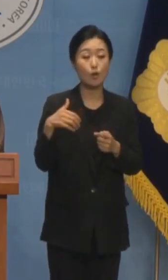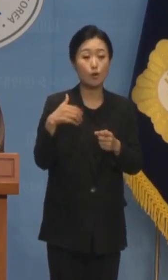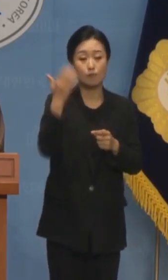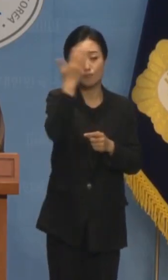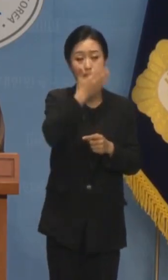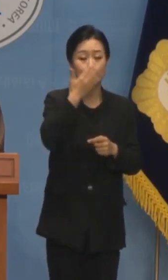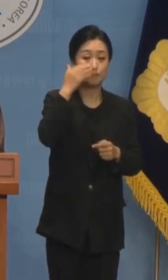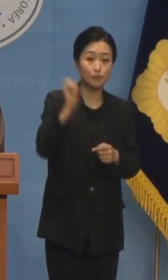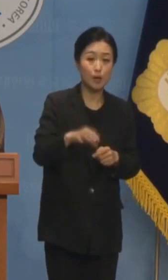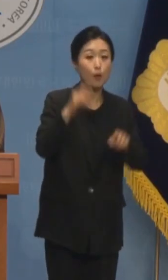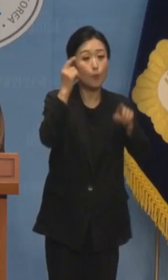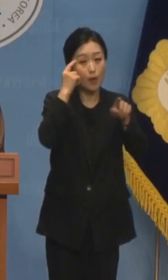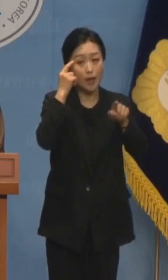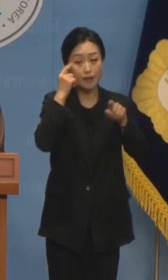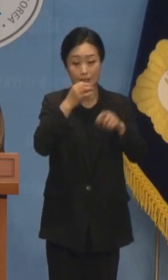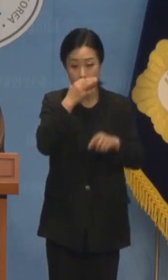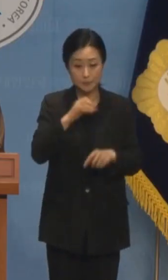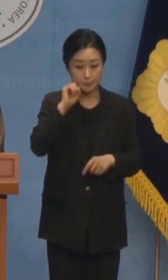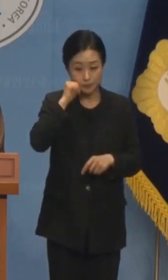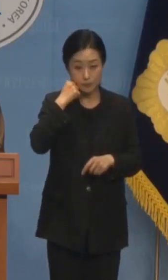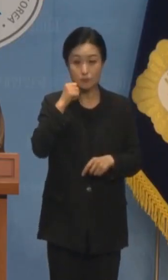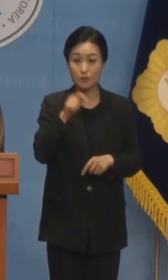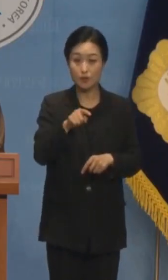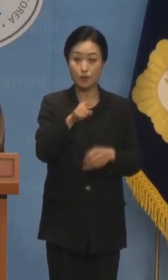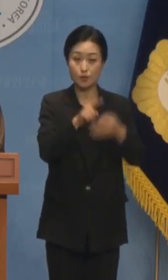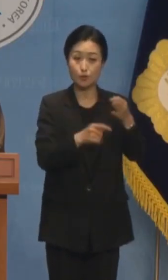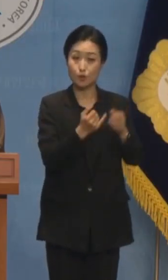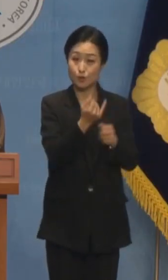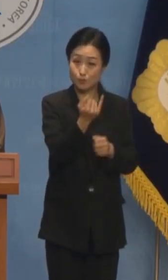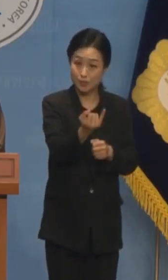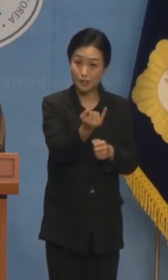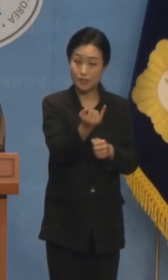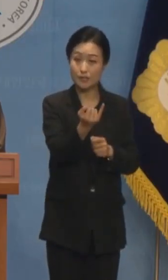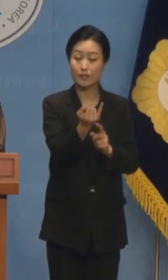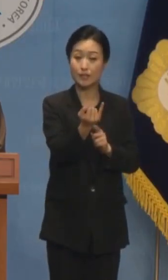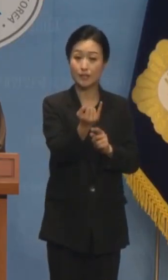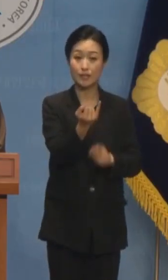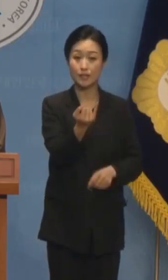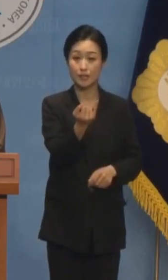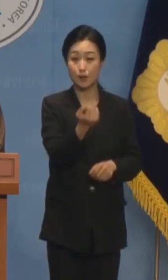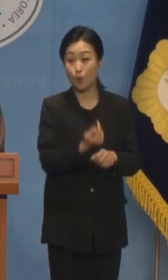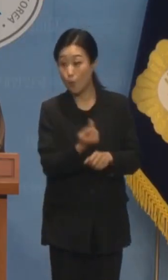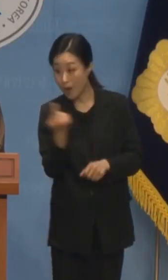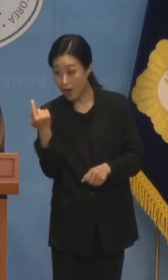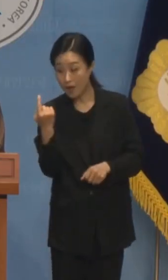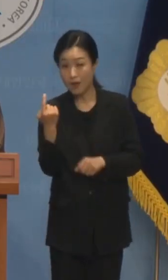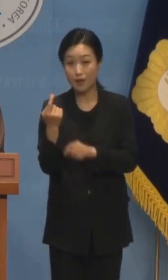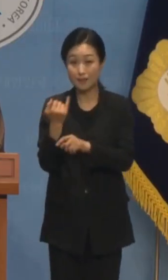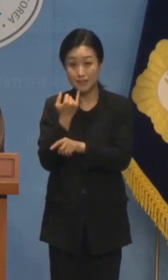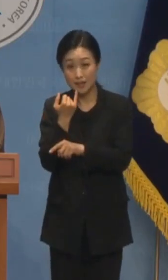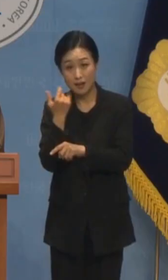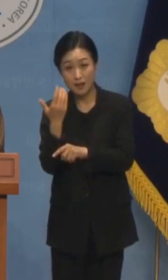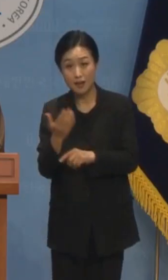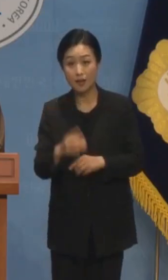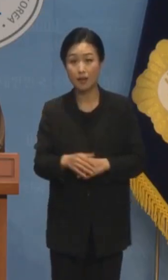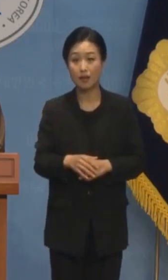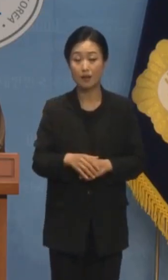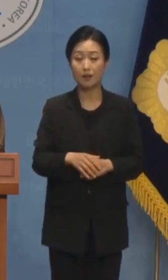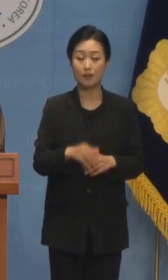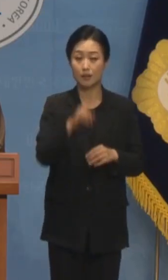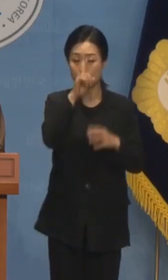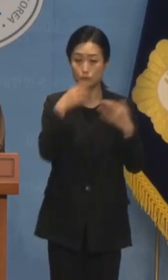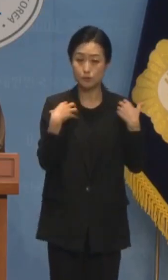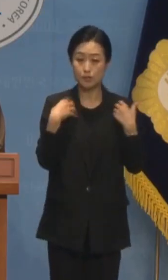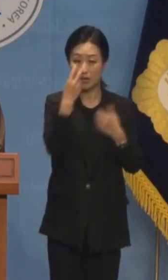힘들고 어려운 것도 김건희 여사를 비켜나가야만 호소할 수 있는 겁니까 검찰도 정부도